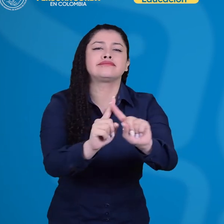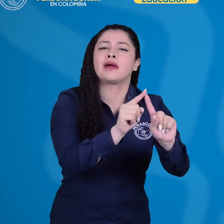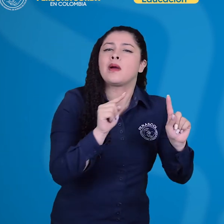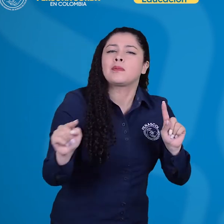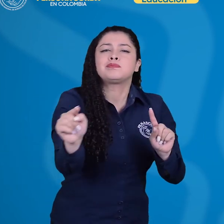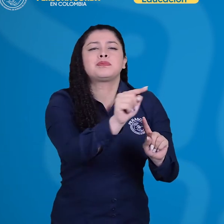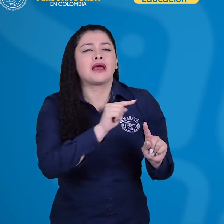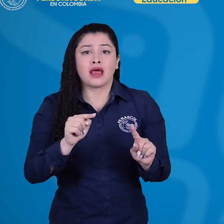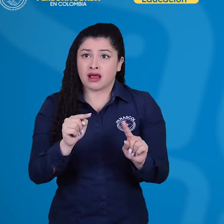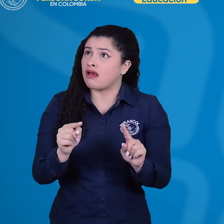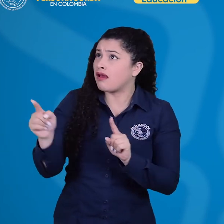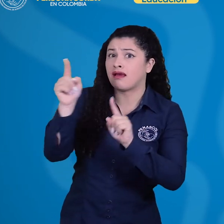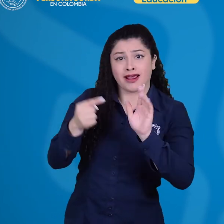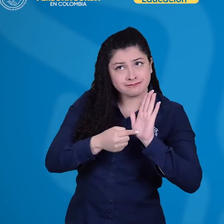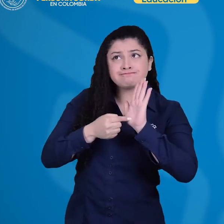administrativos como financieros.